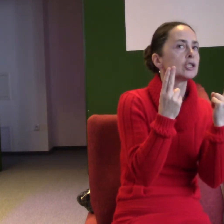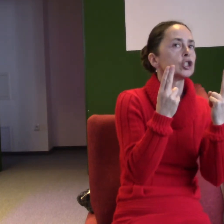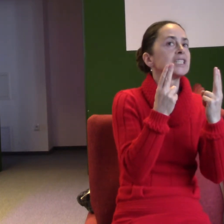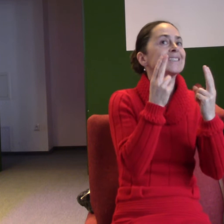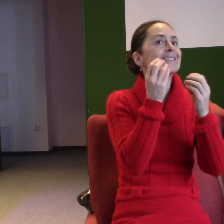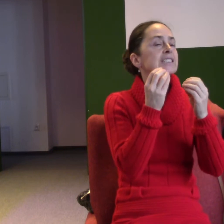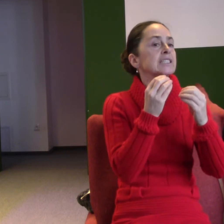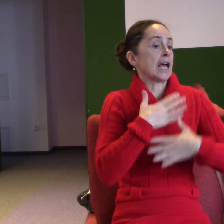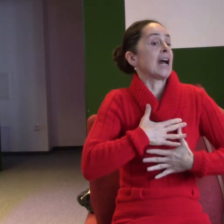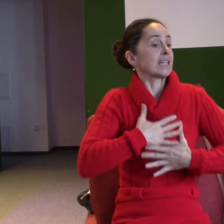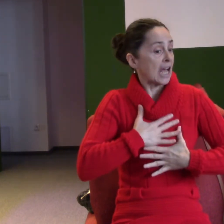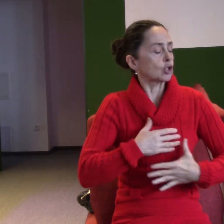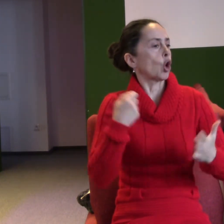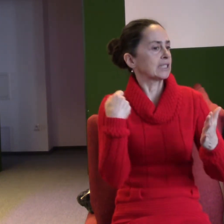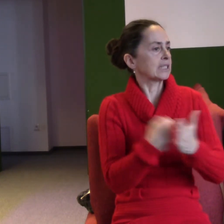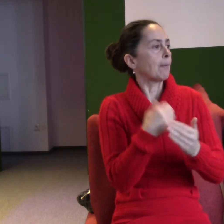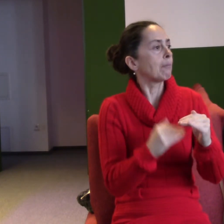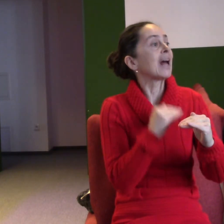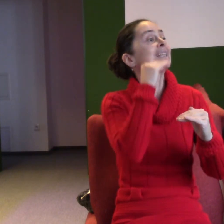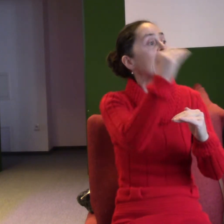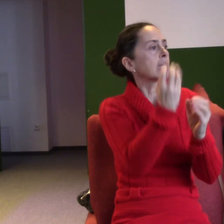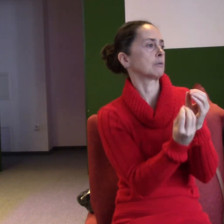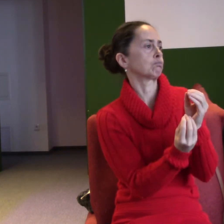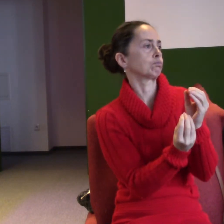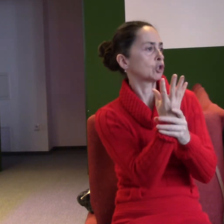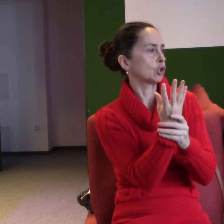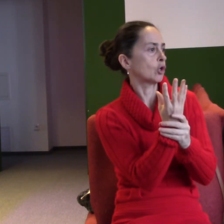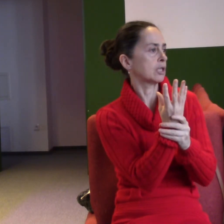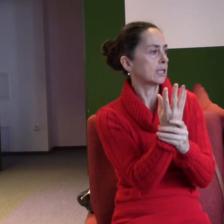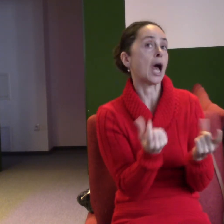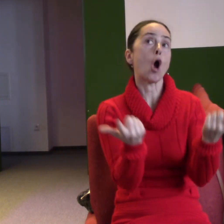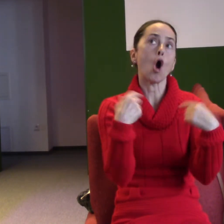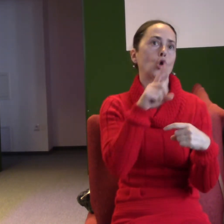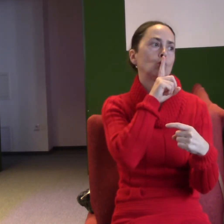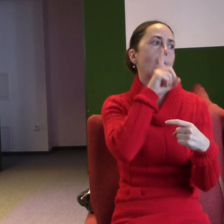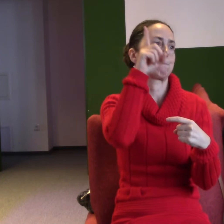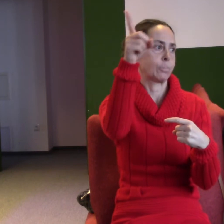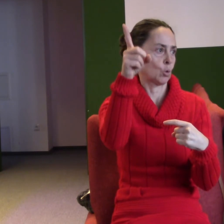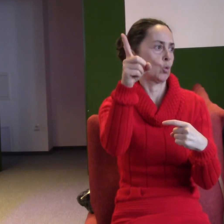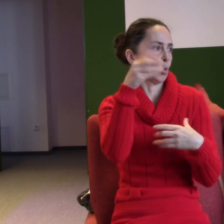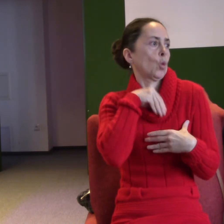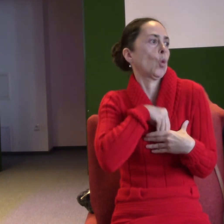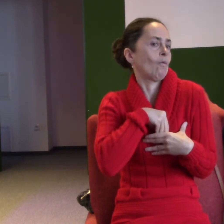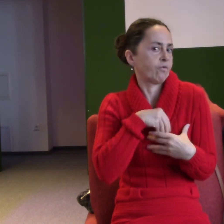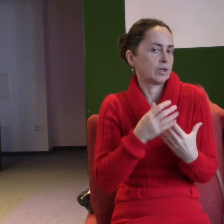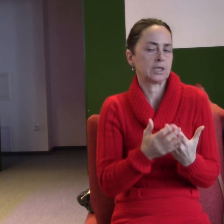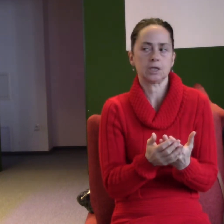stala zázrakem, kdy jsme dali život Ježíši. Radost, o které budeme mluvit, totiž souvisí s tím,